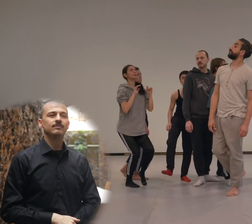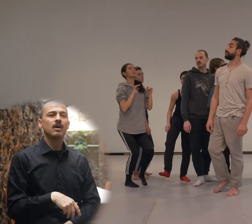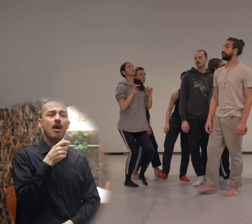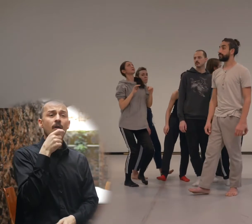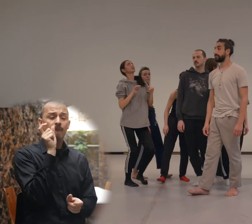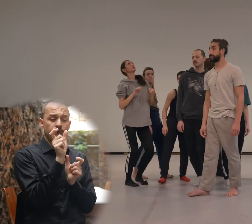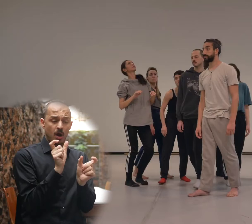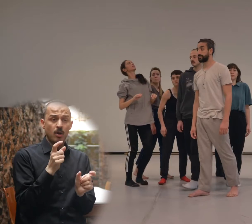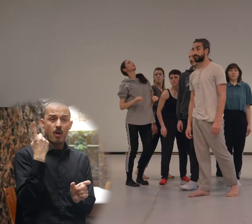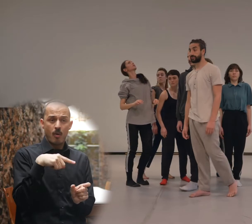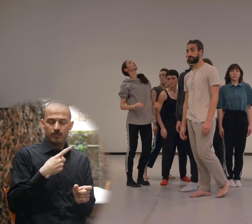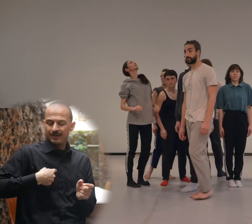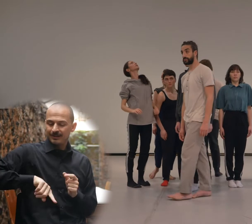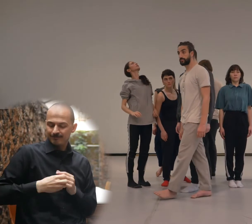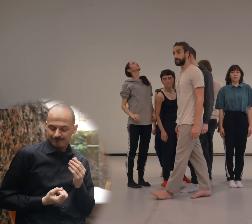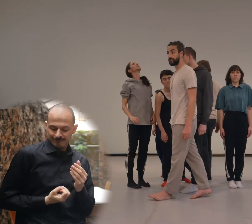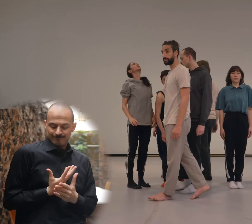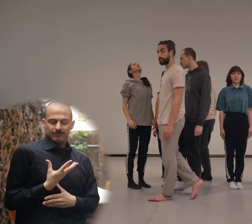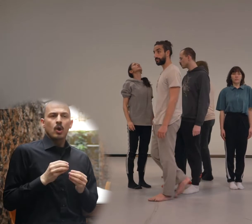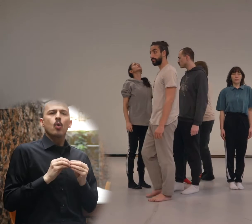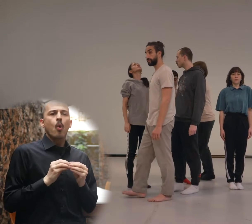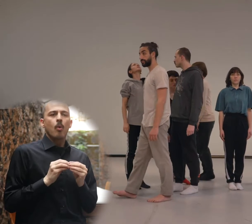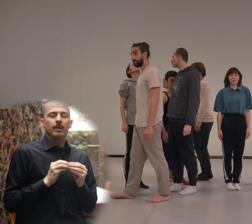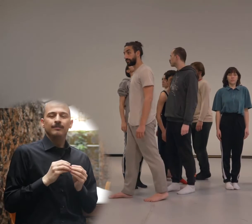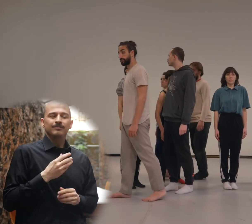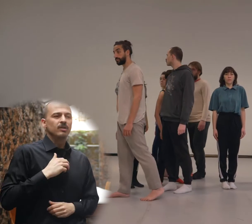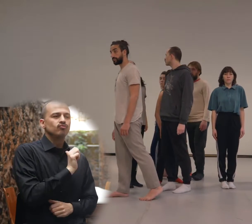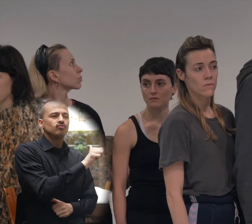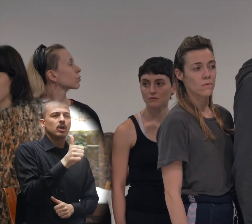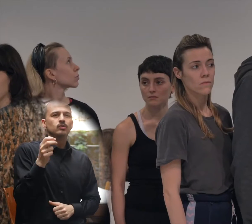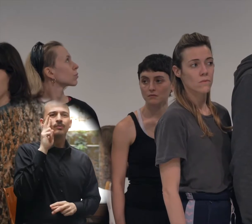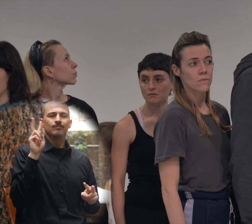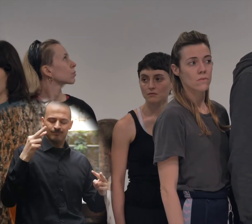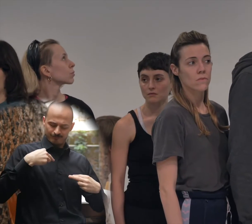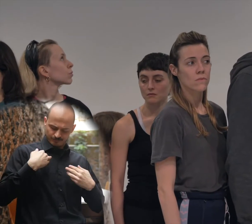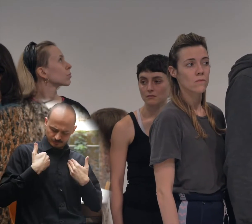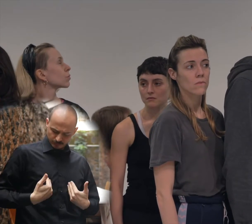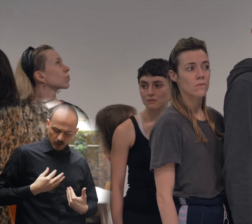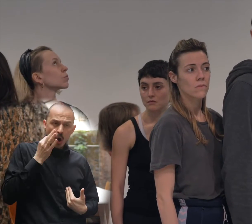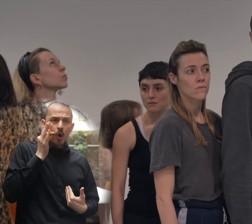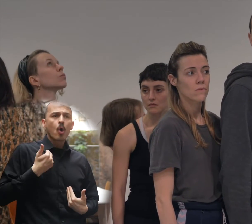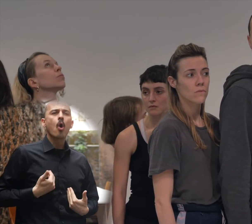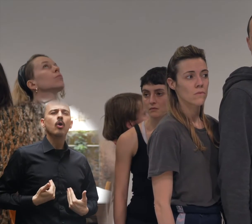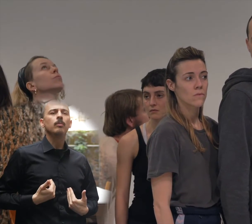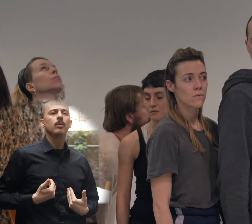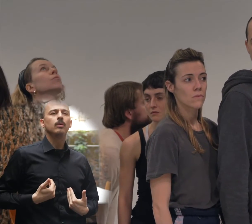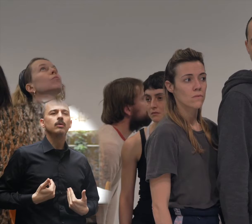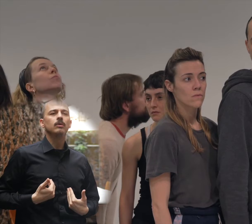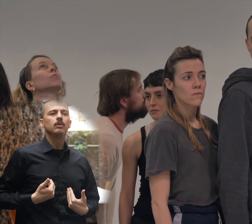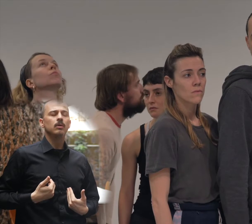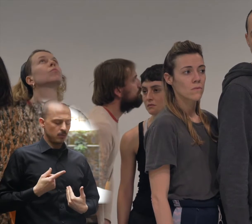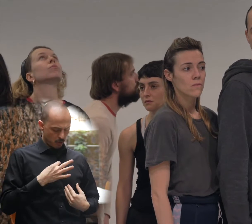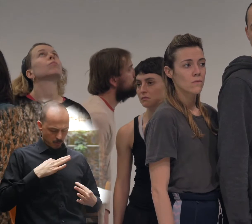vocabolario è stato creato attraverso l'individuazione sui nostri corpi e su noi